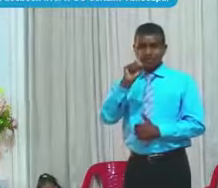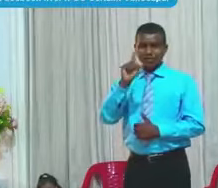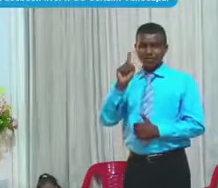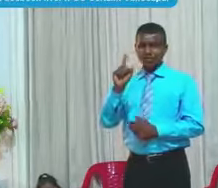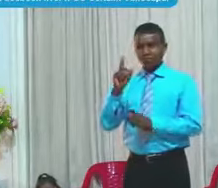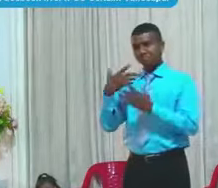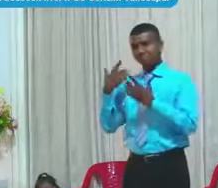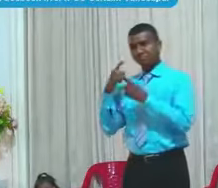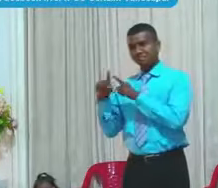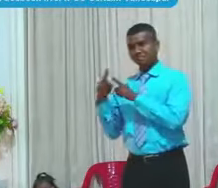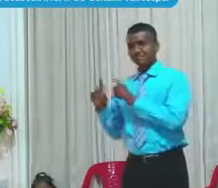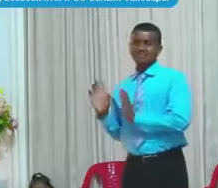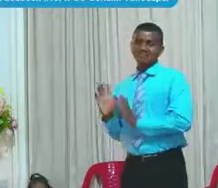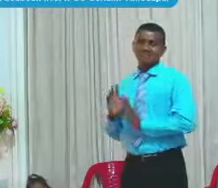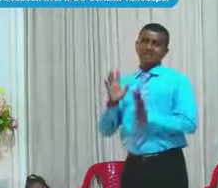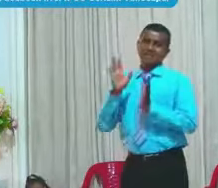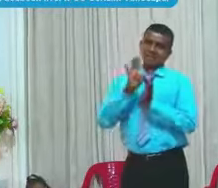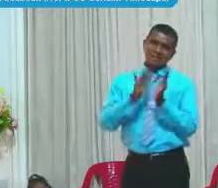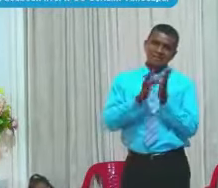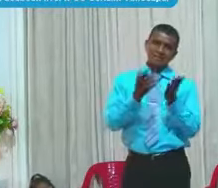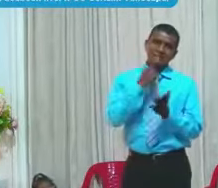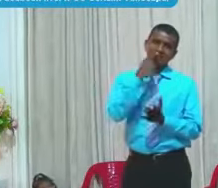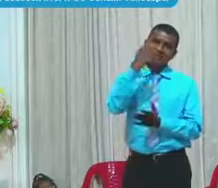Porque la Biblia Dice en Romanos Dos